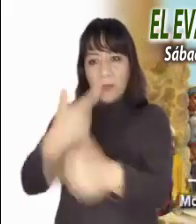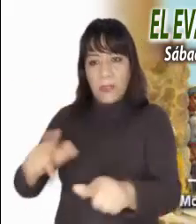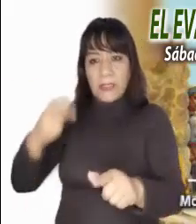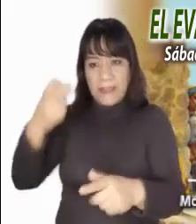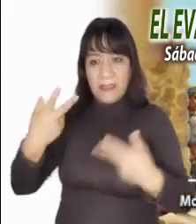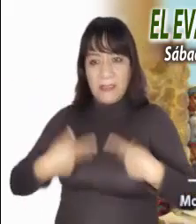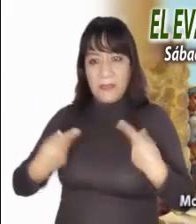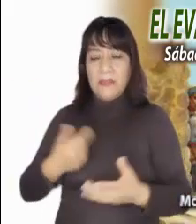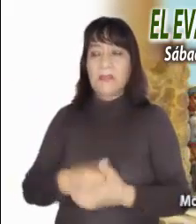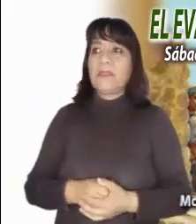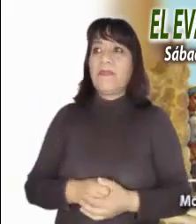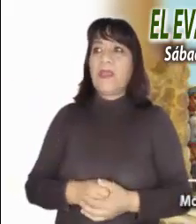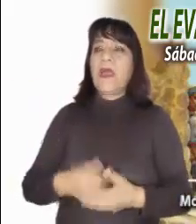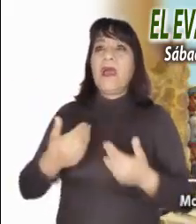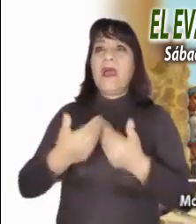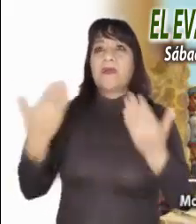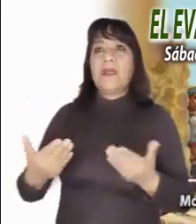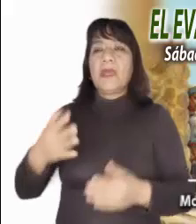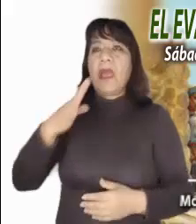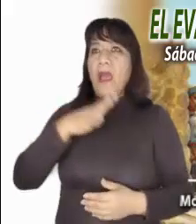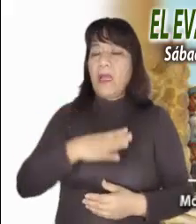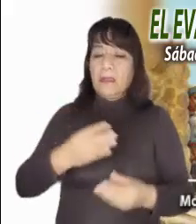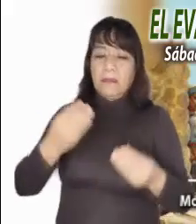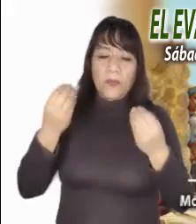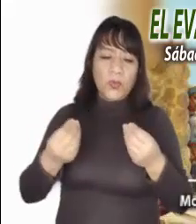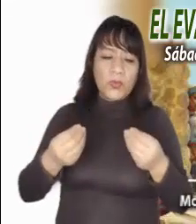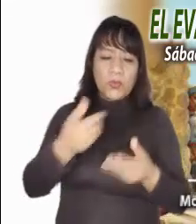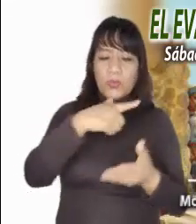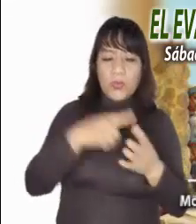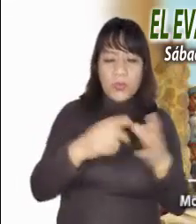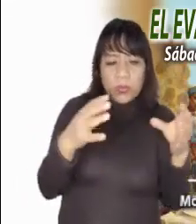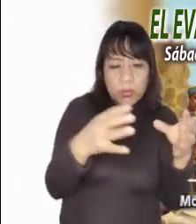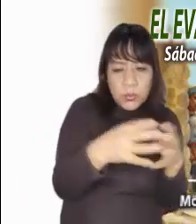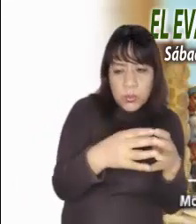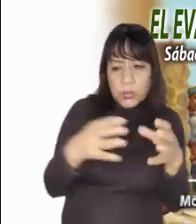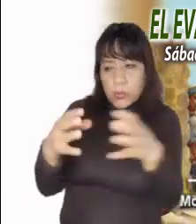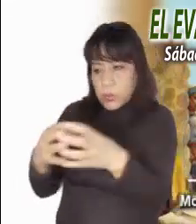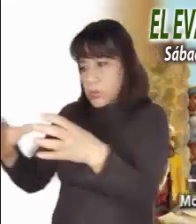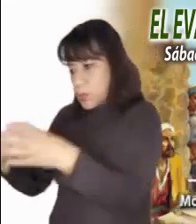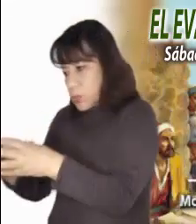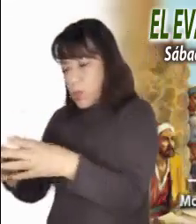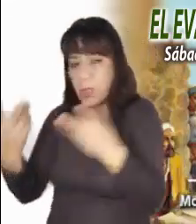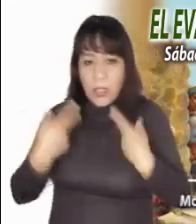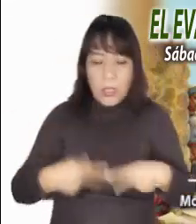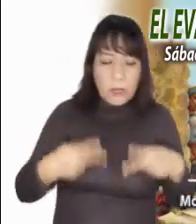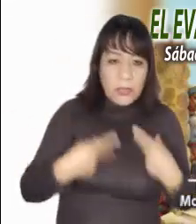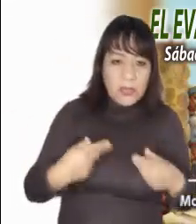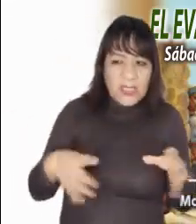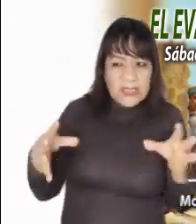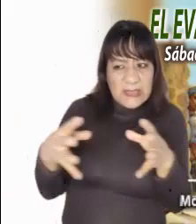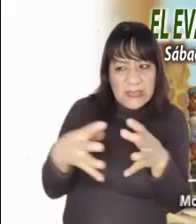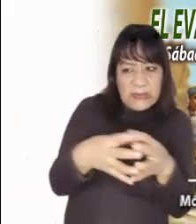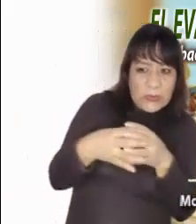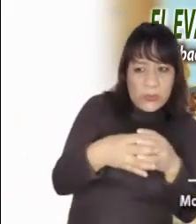tantos lugares en los que solamente son admitidos determinados grupos de personas y que muchos no son